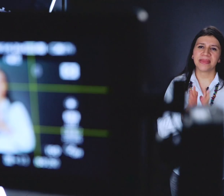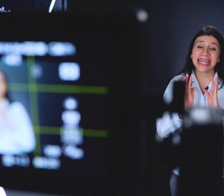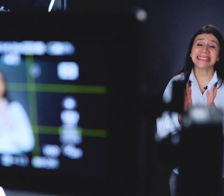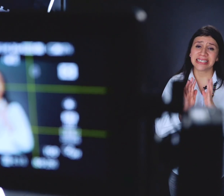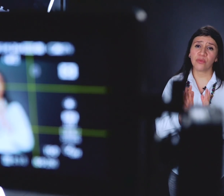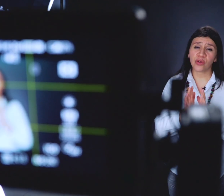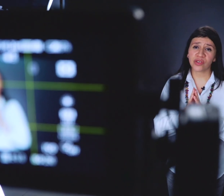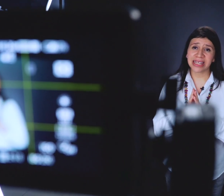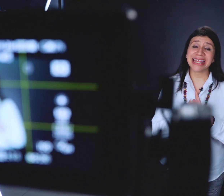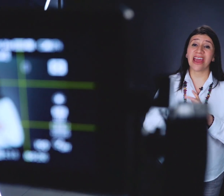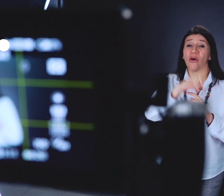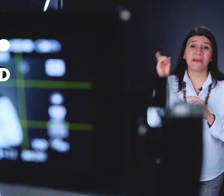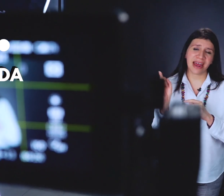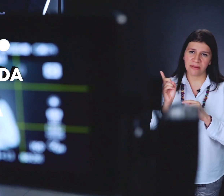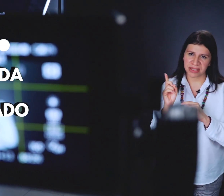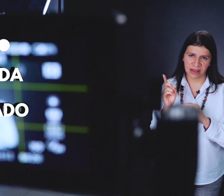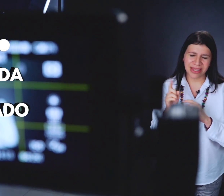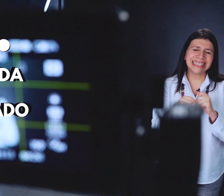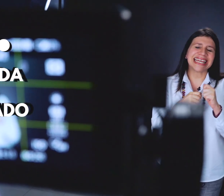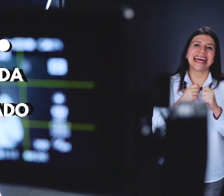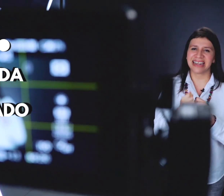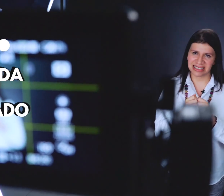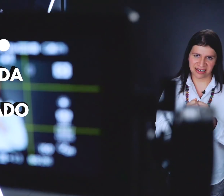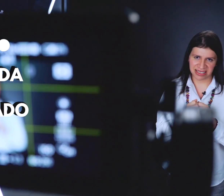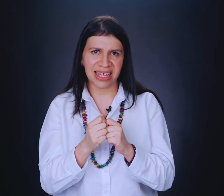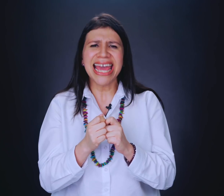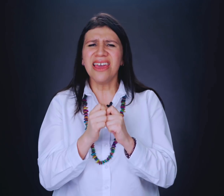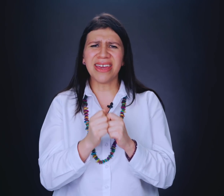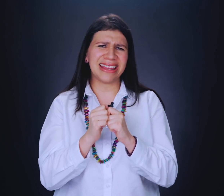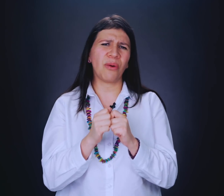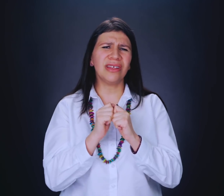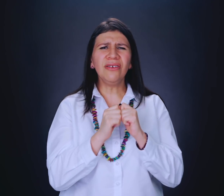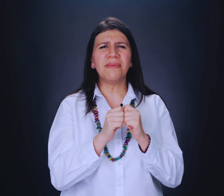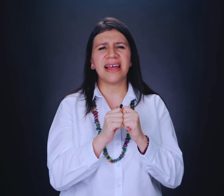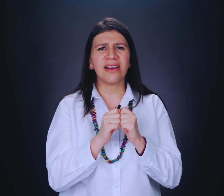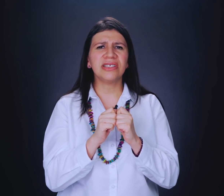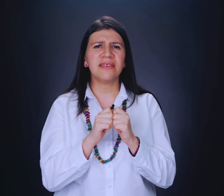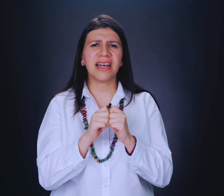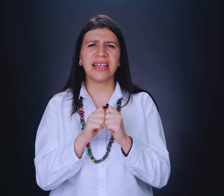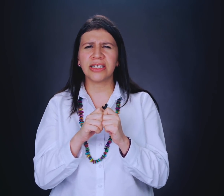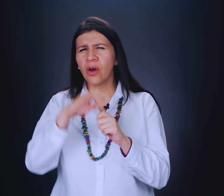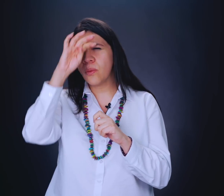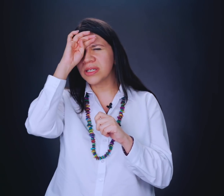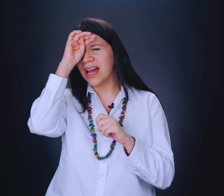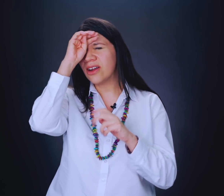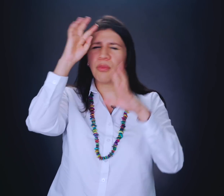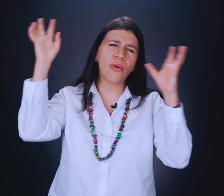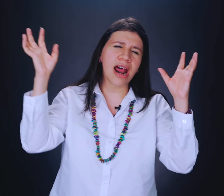Tienes que ser muy consciente de olvidar el pasado. Tienes que darle ese reset. Y fíjate, cuando te digo olvidar, no significa que digas, no, pues ya, no puedo borrar